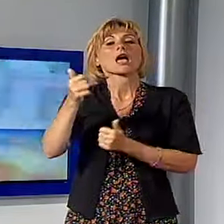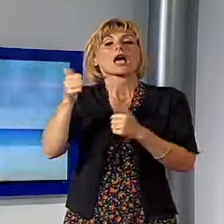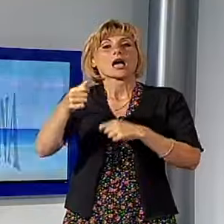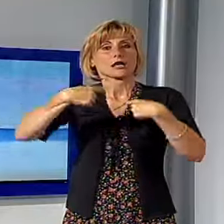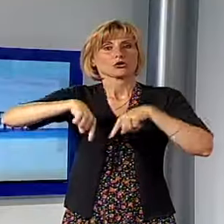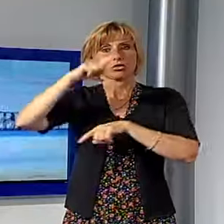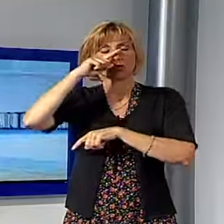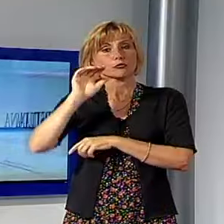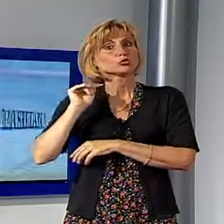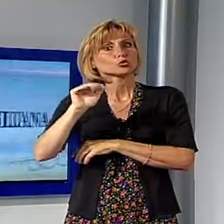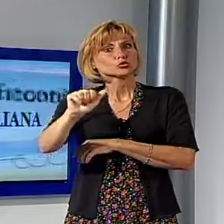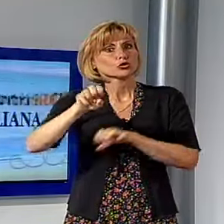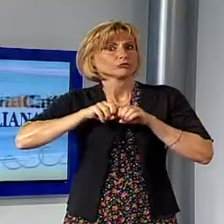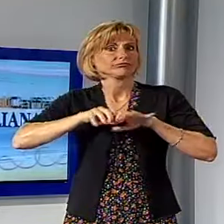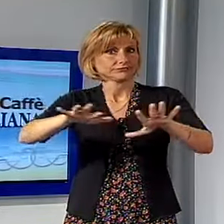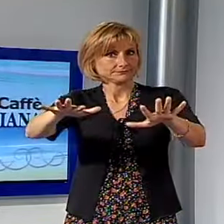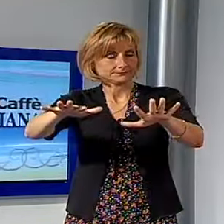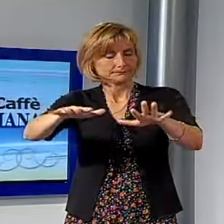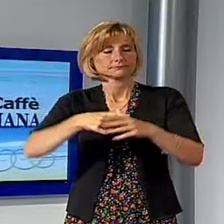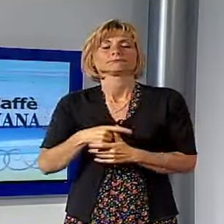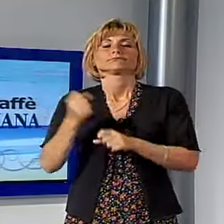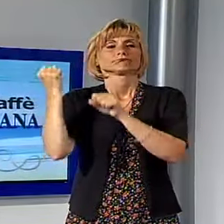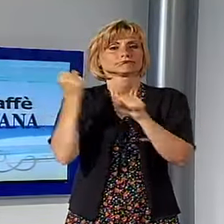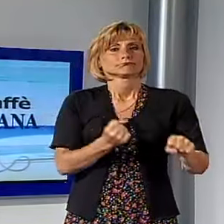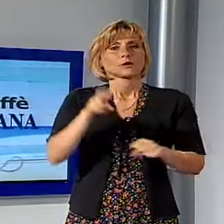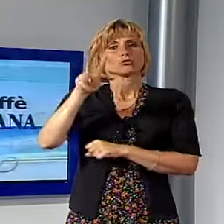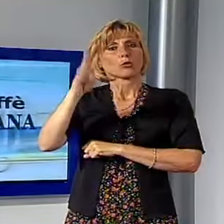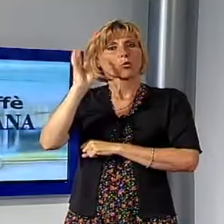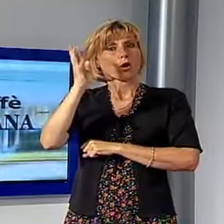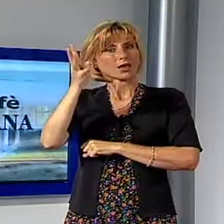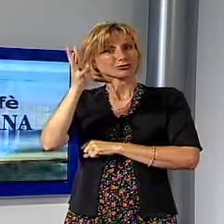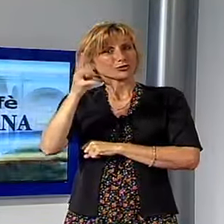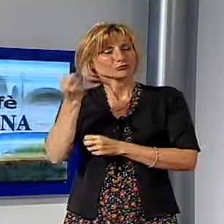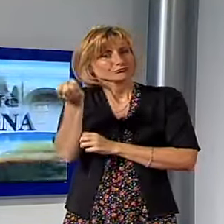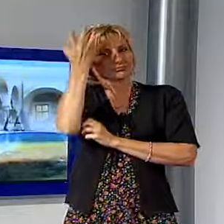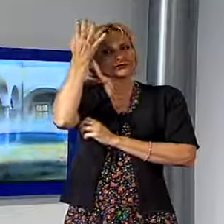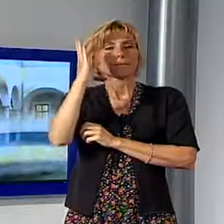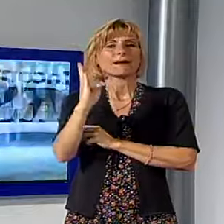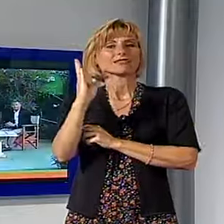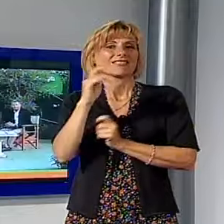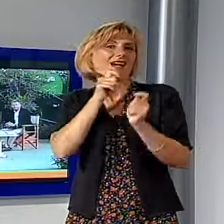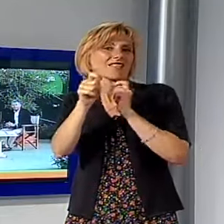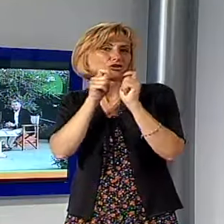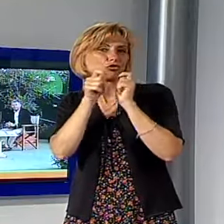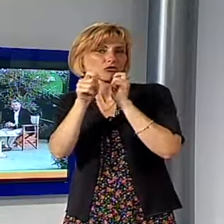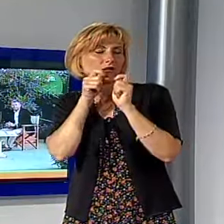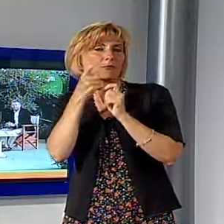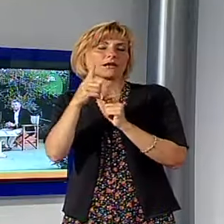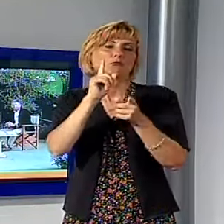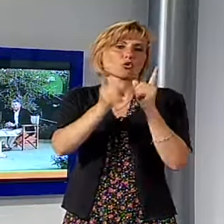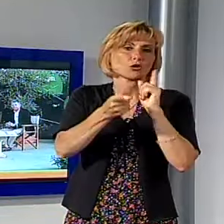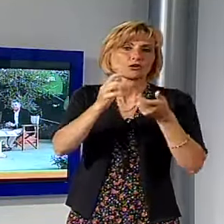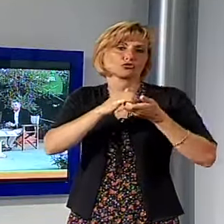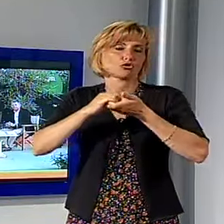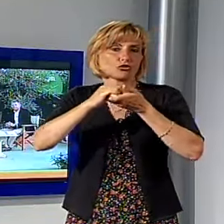incontri ogni sera. L'edizione 2014 della rassegna ideata dal compianto Romano Battaglia dedicata a politica, società, letteratura e